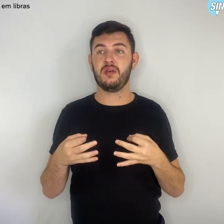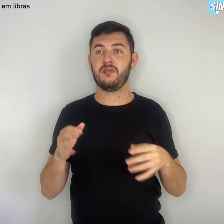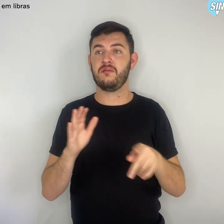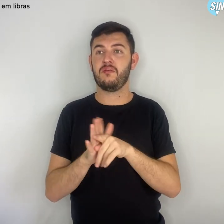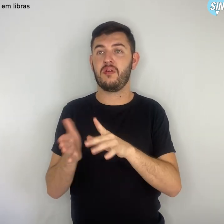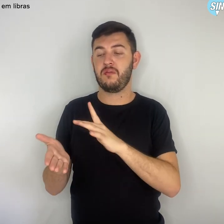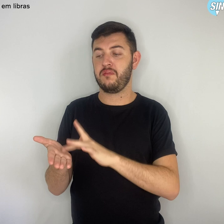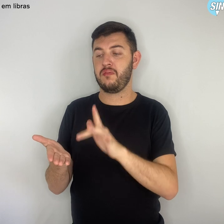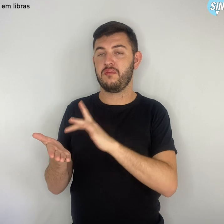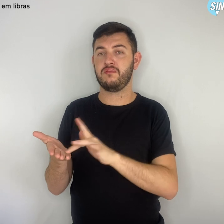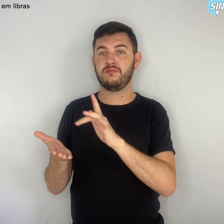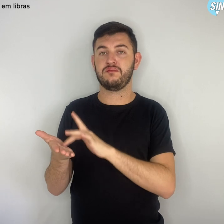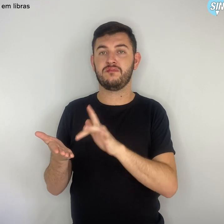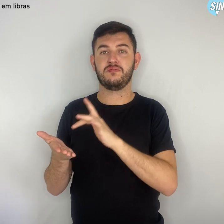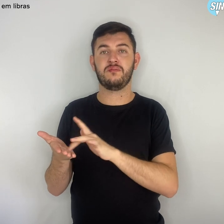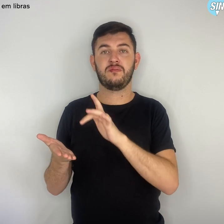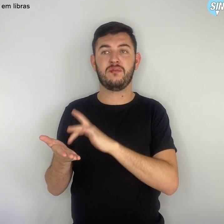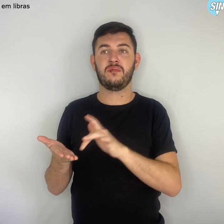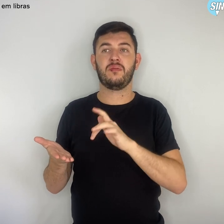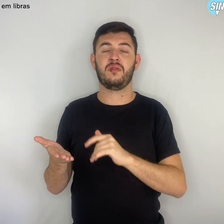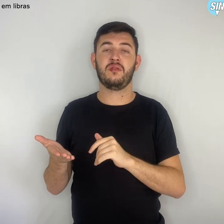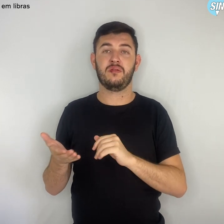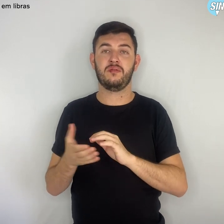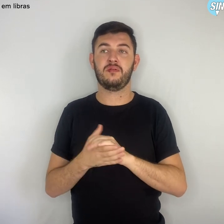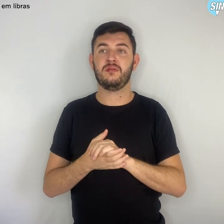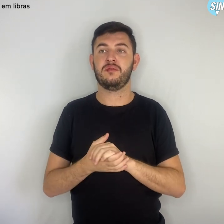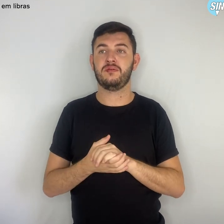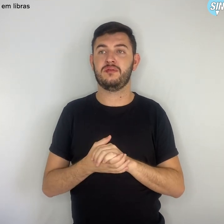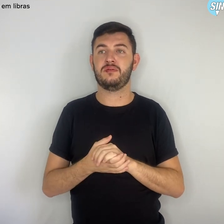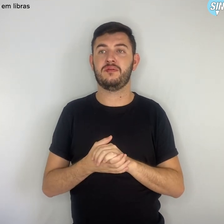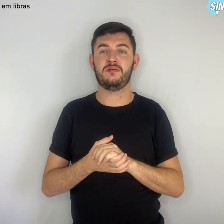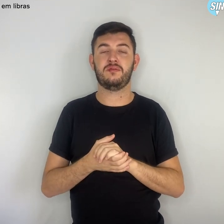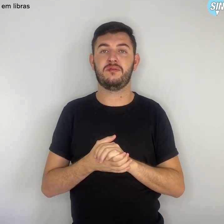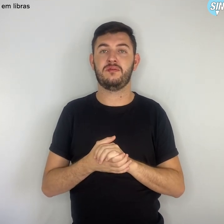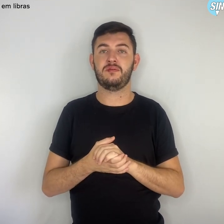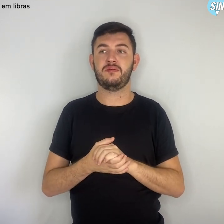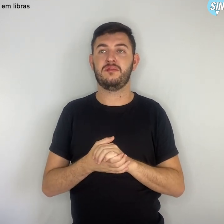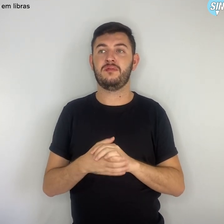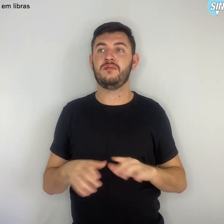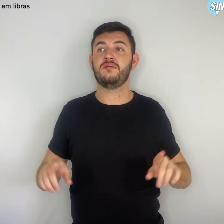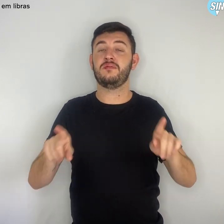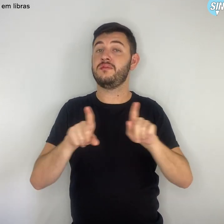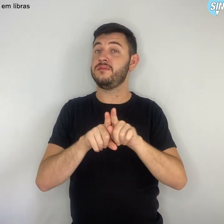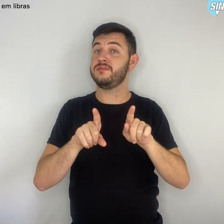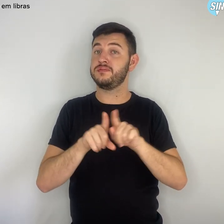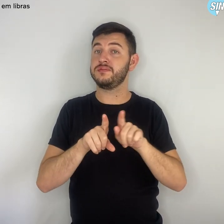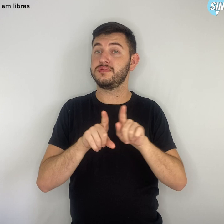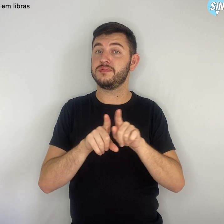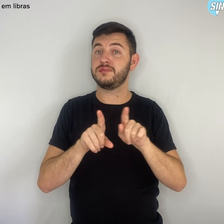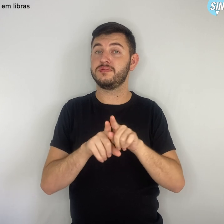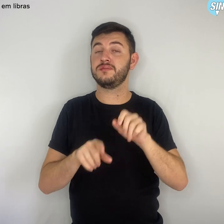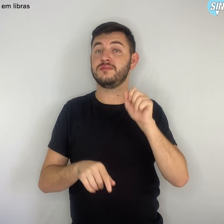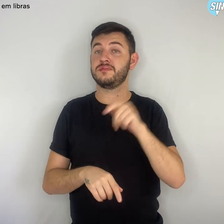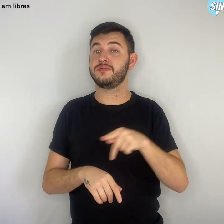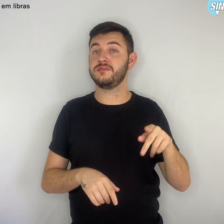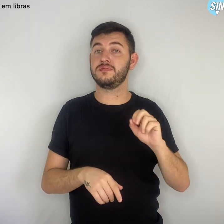indicado na sua colocação. Também serão contemplados professores ou orientadores